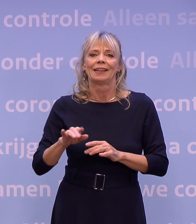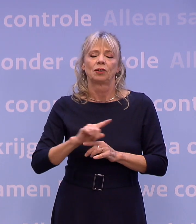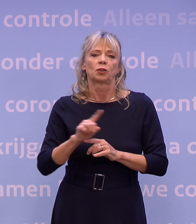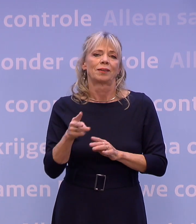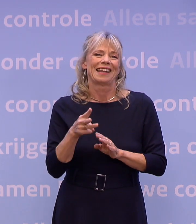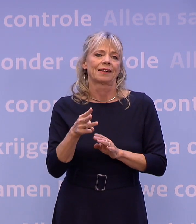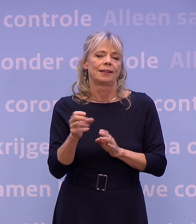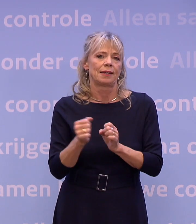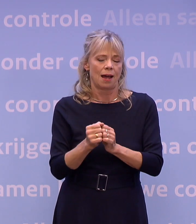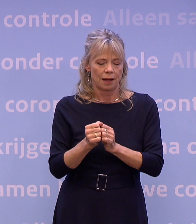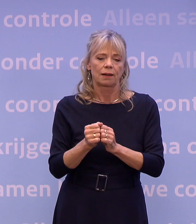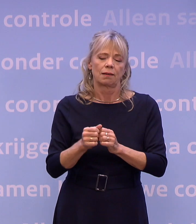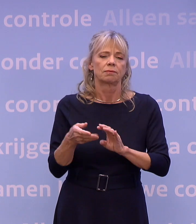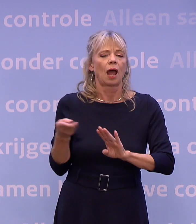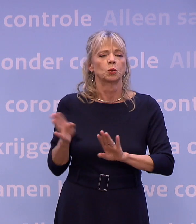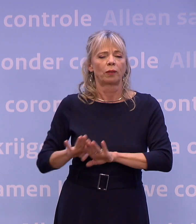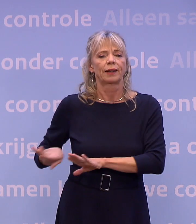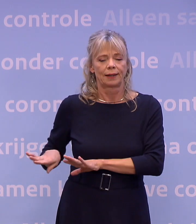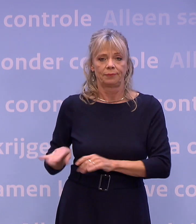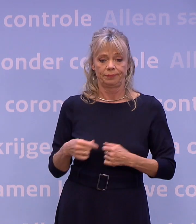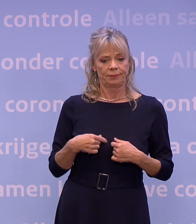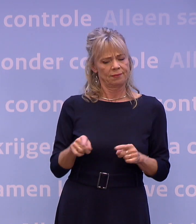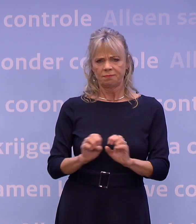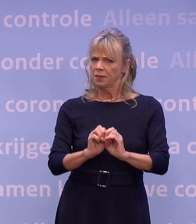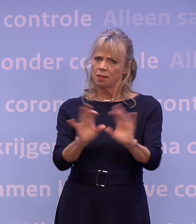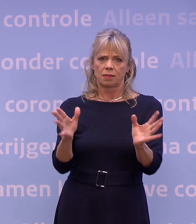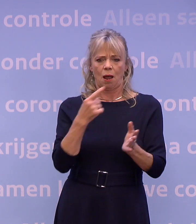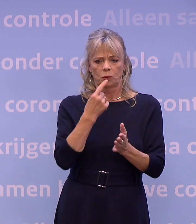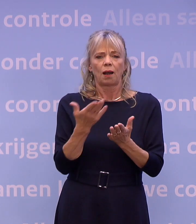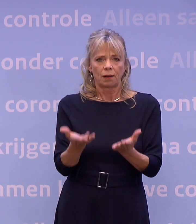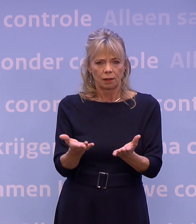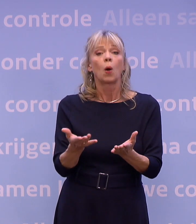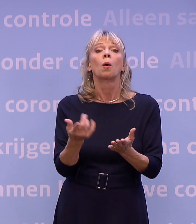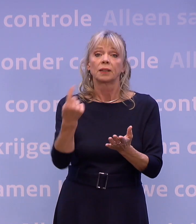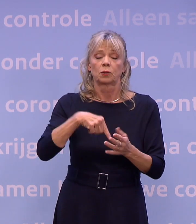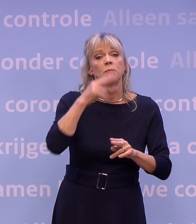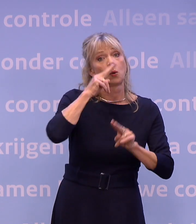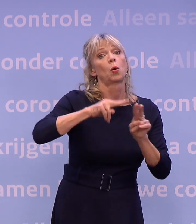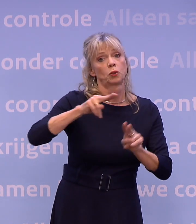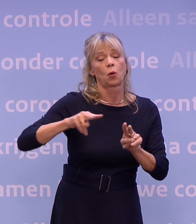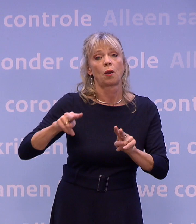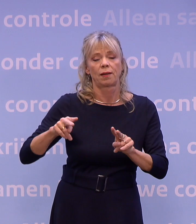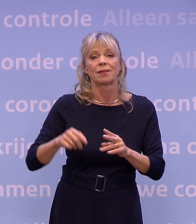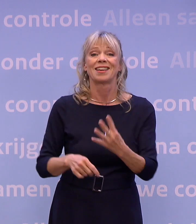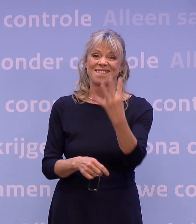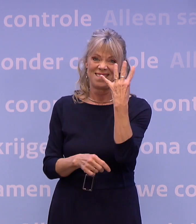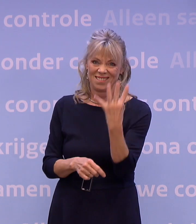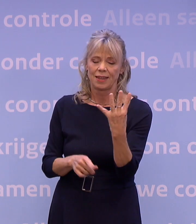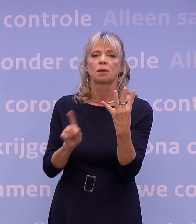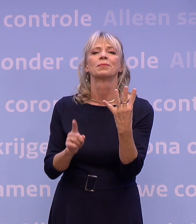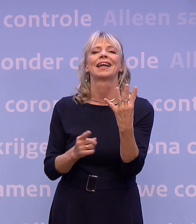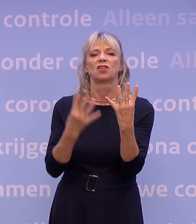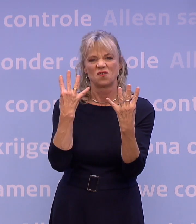Dat formuleren we bewust zo strikt en duidelijk, omdat we hierop ook extra zullen handhaven. Vier is vier, geen